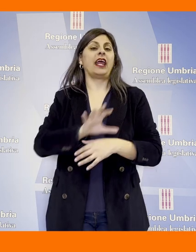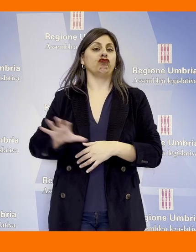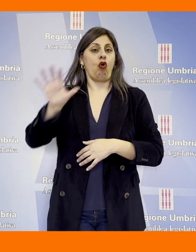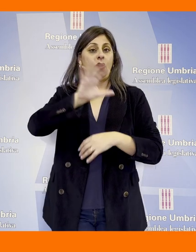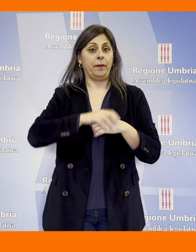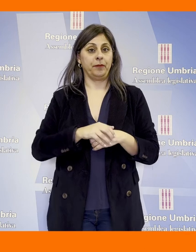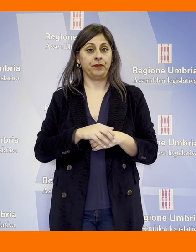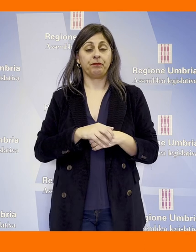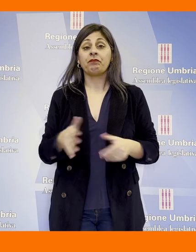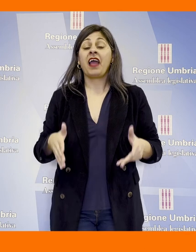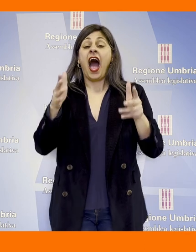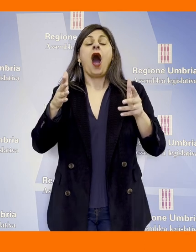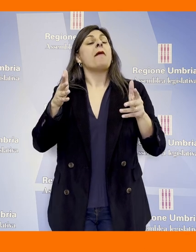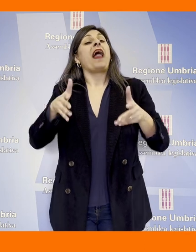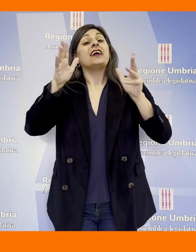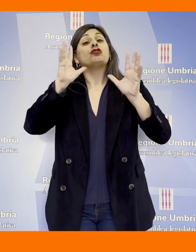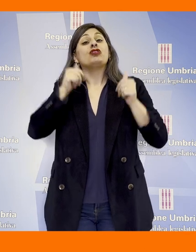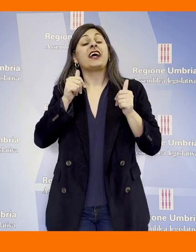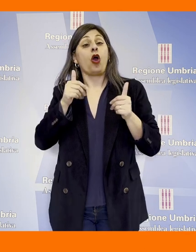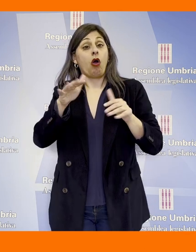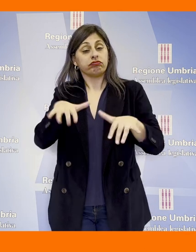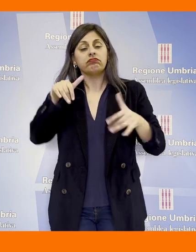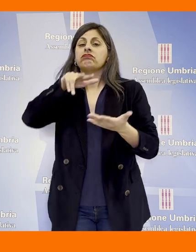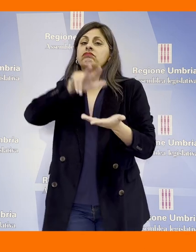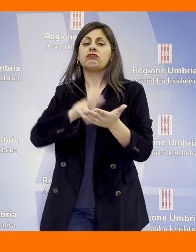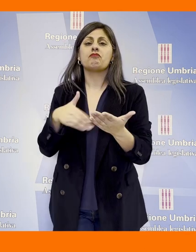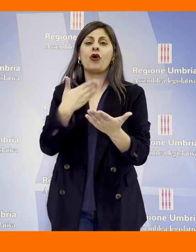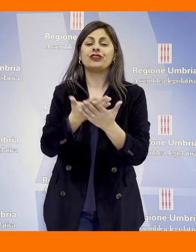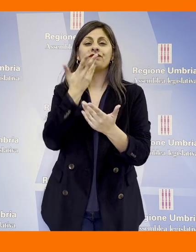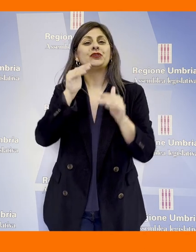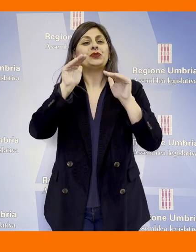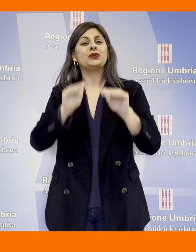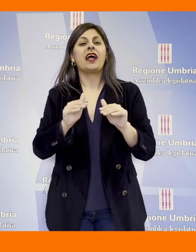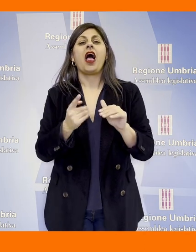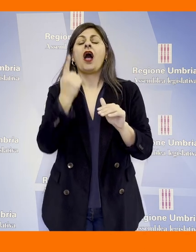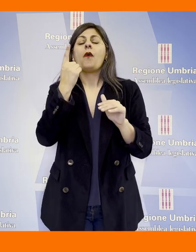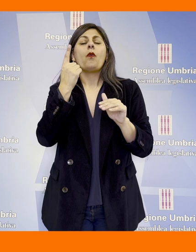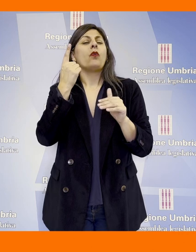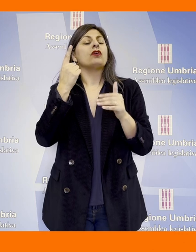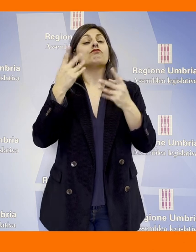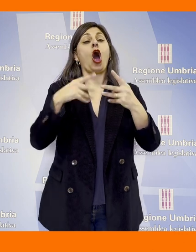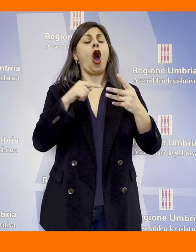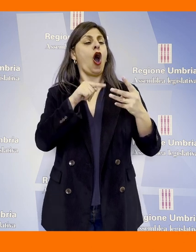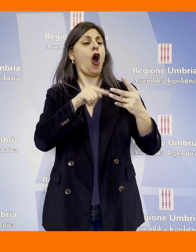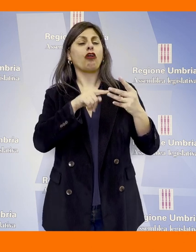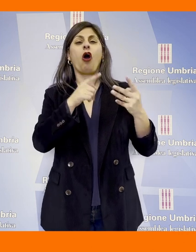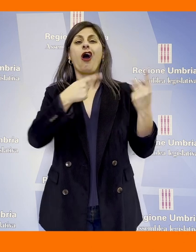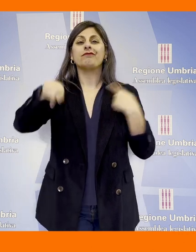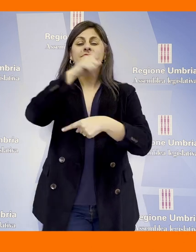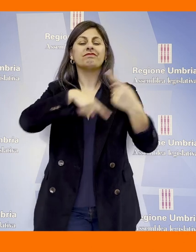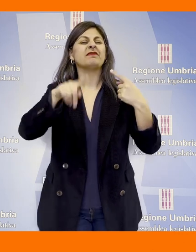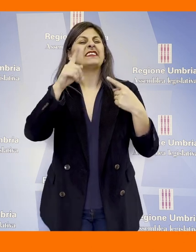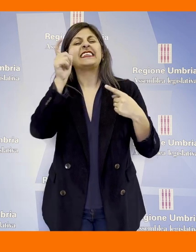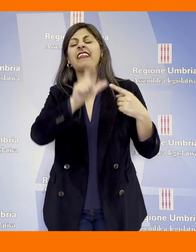L'Aula di Palazzo Sessaroni ha approvato una mozione che intende tutelare uno dei mezzi a motore più iconici